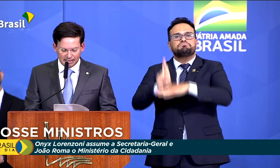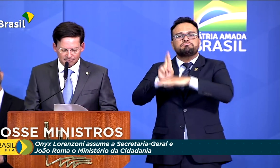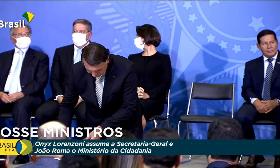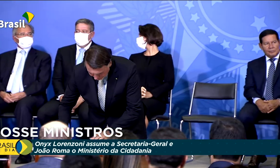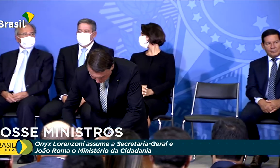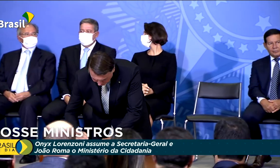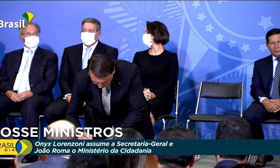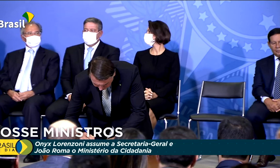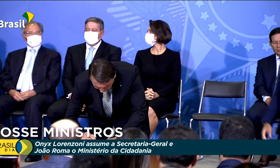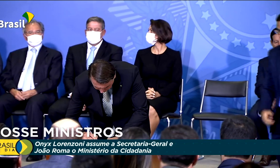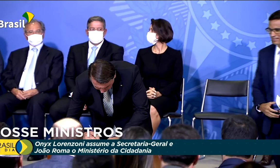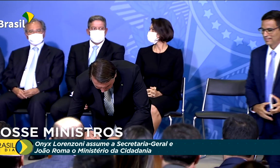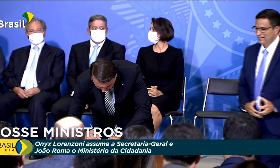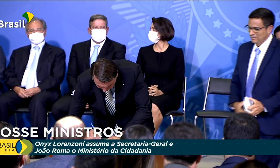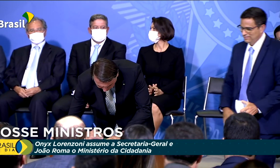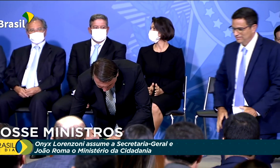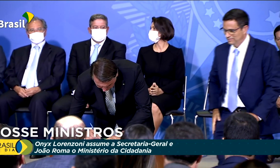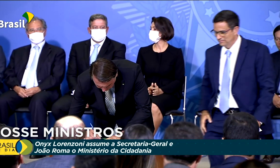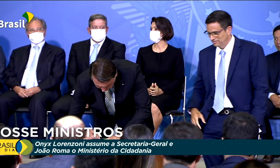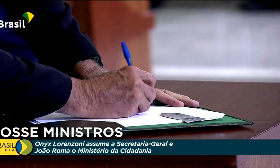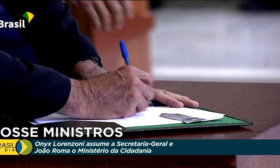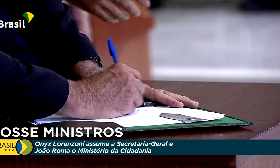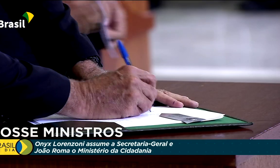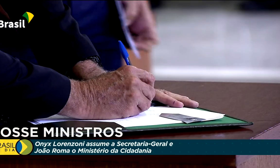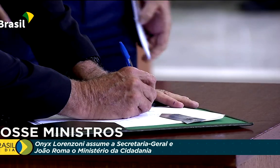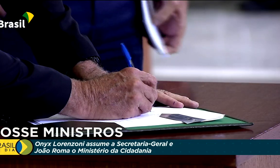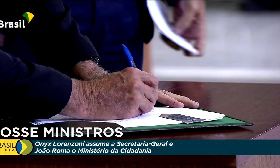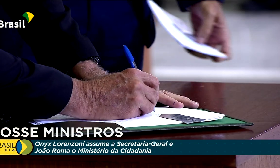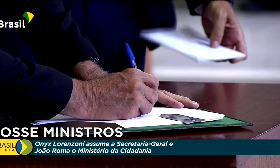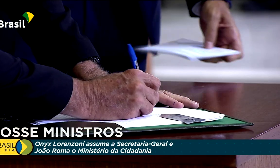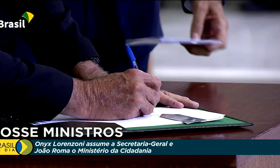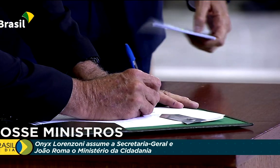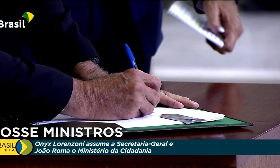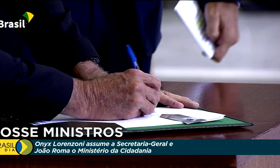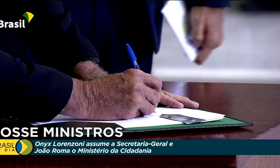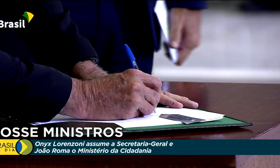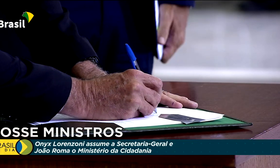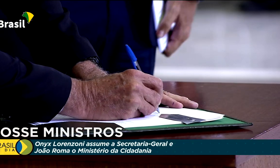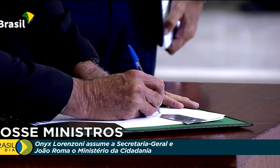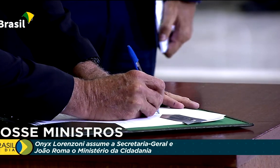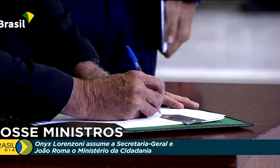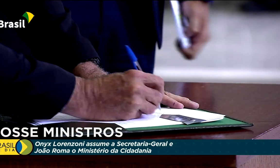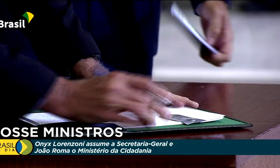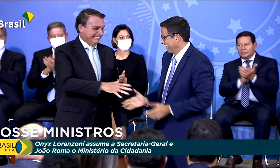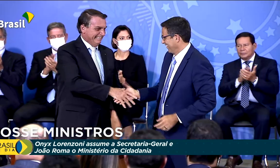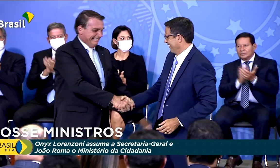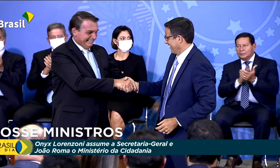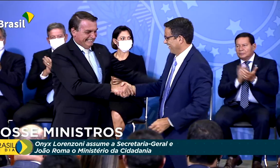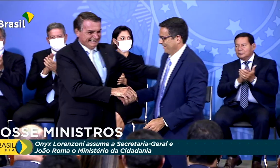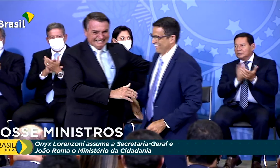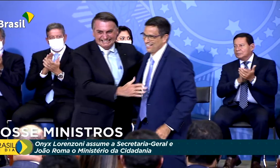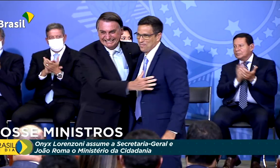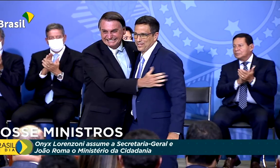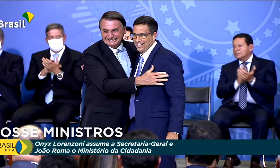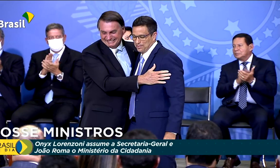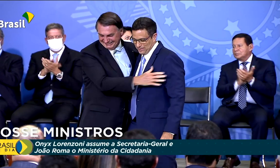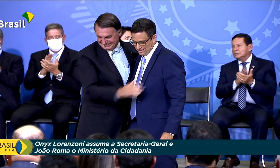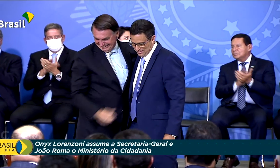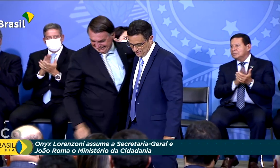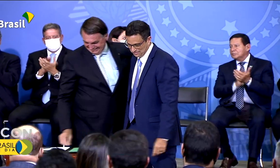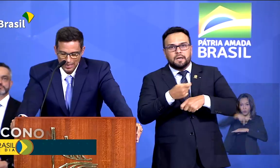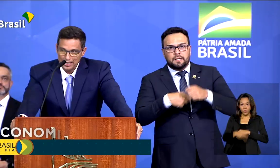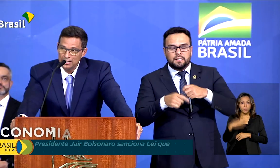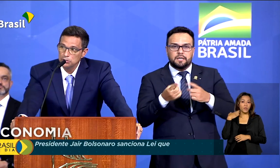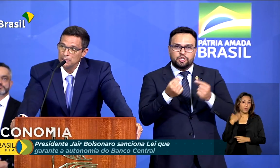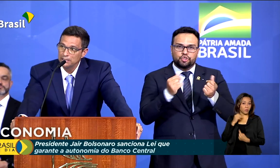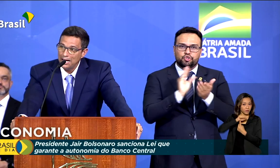cidadania. Durante a cerimônia no Palácio do Planalto, o presidente Jair Bolsonaro sancionou a lei que prevê a autonomia do Banco